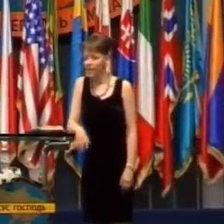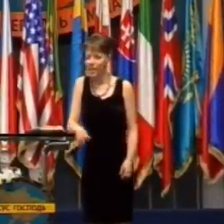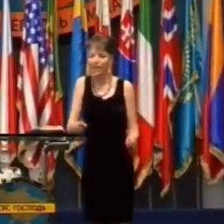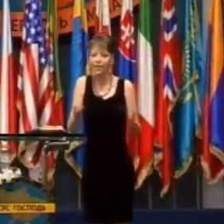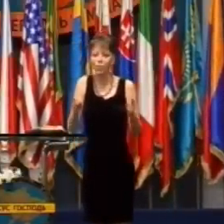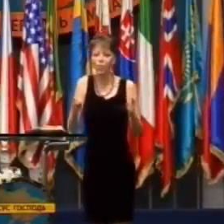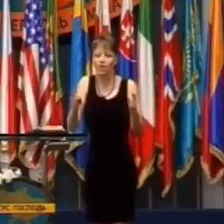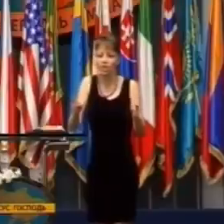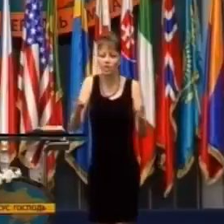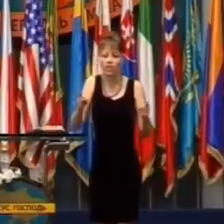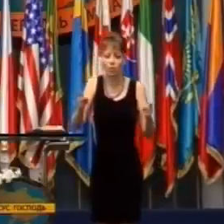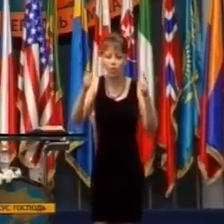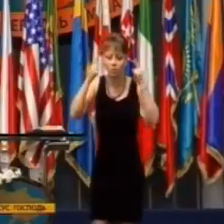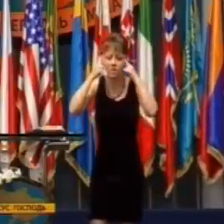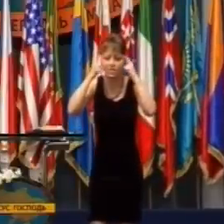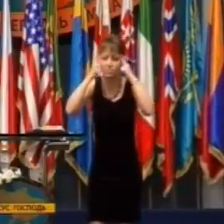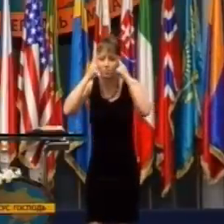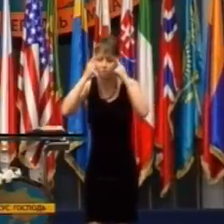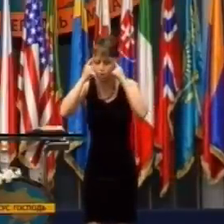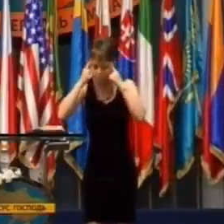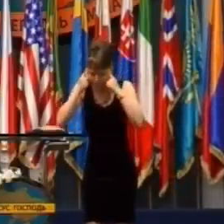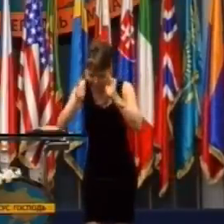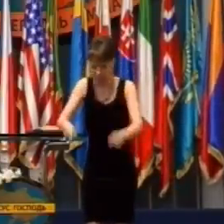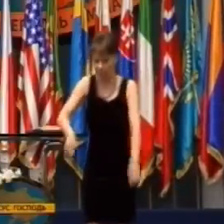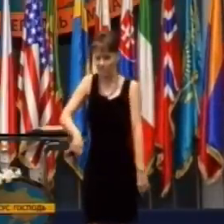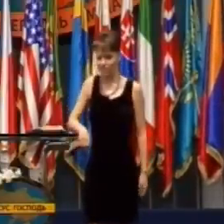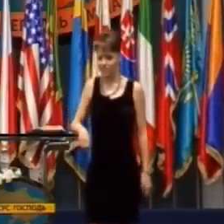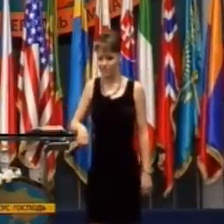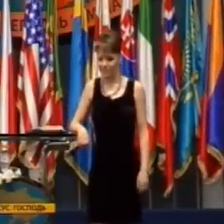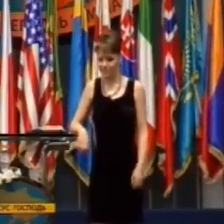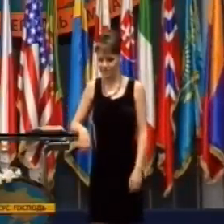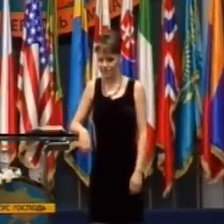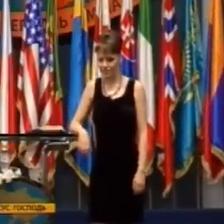je úmerný množstvu zázrakov, ktoré si viete predstaviť.